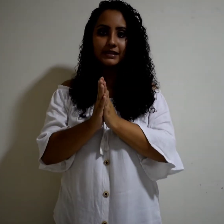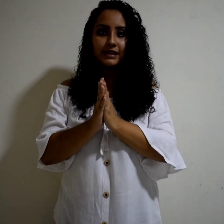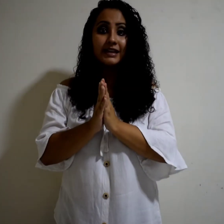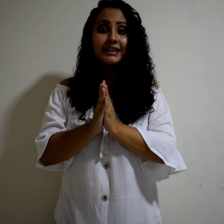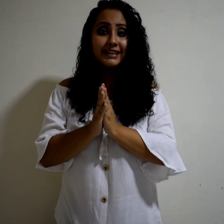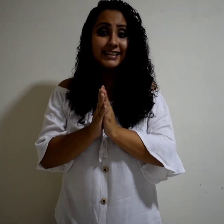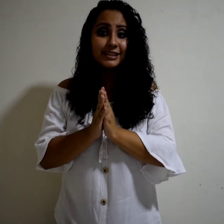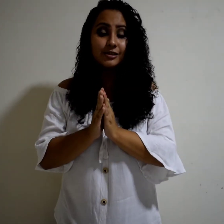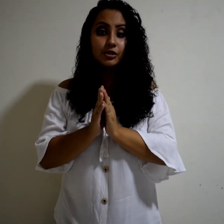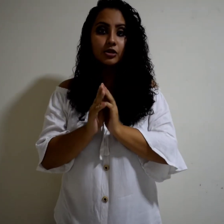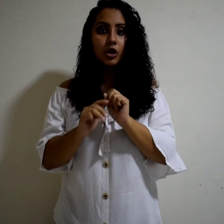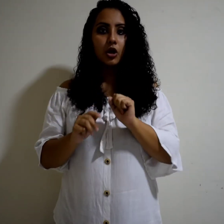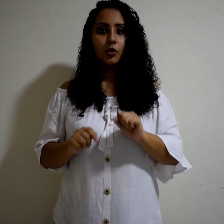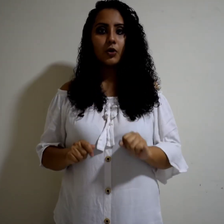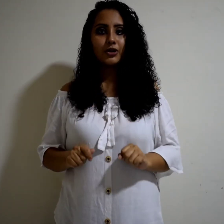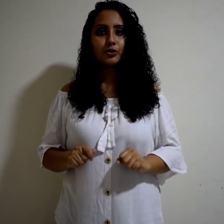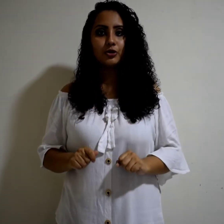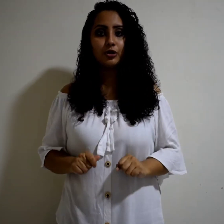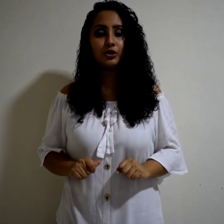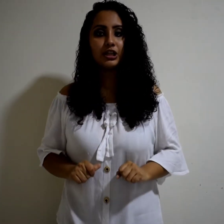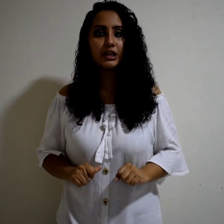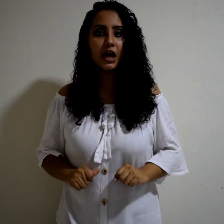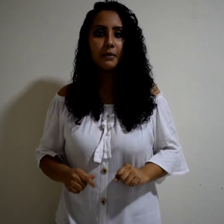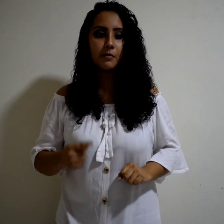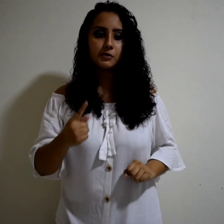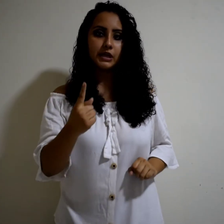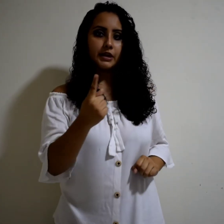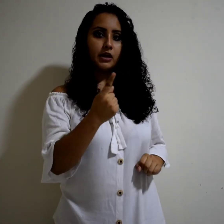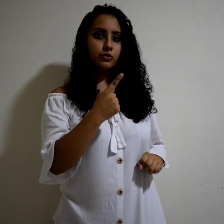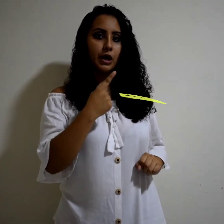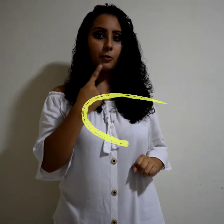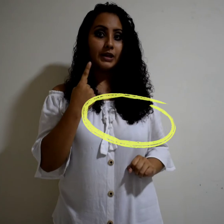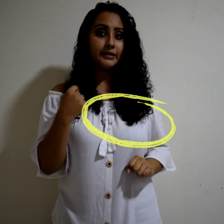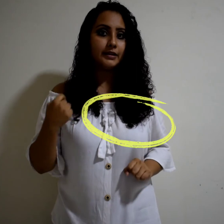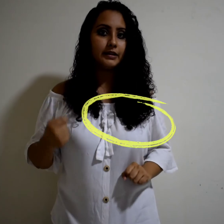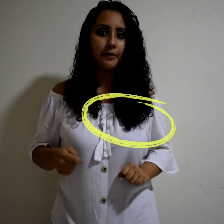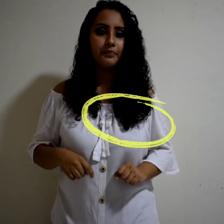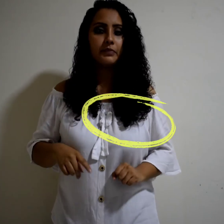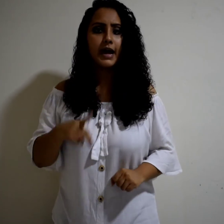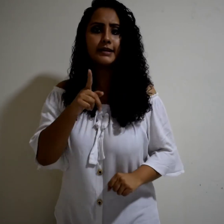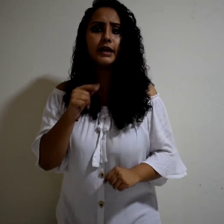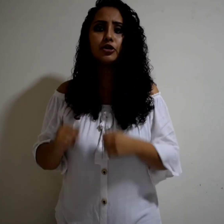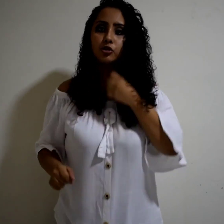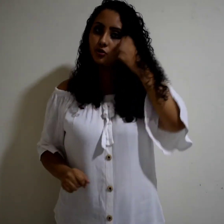¿Listos? Cuando yo diga vamos a dar una vueltita. ¡Atentos!